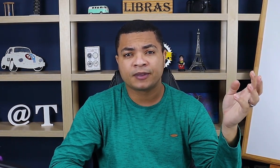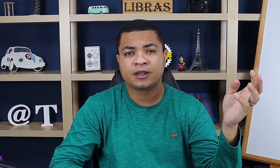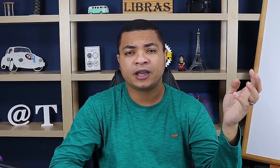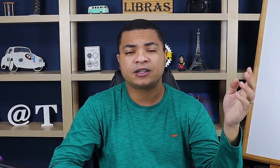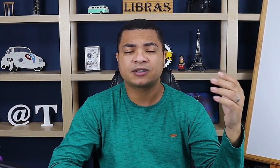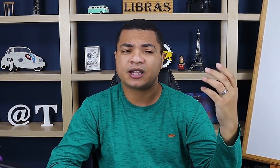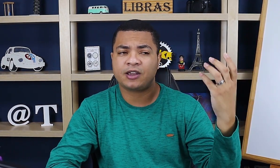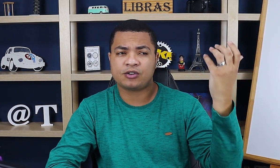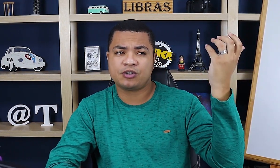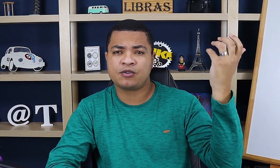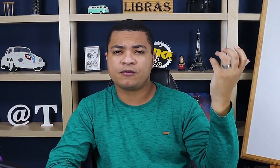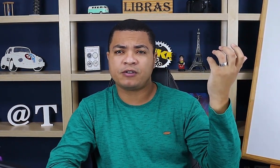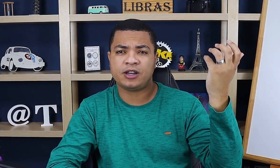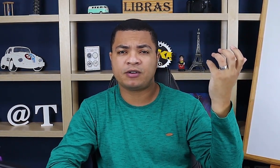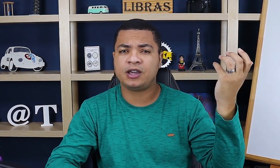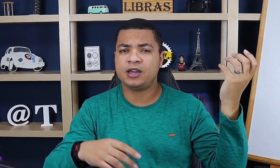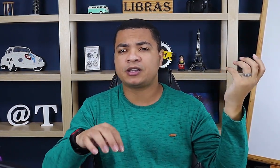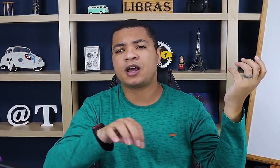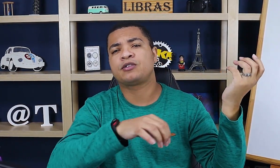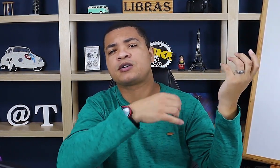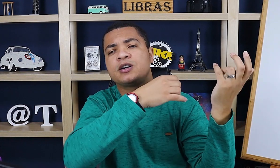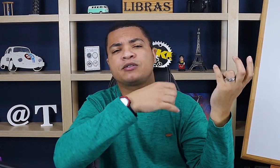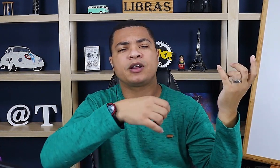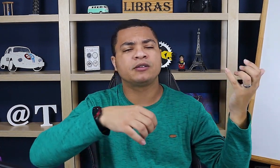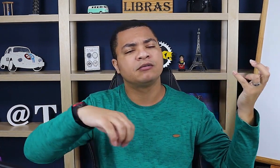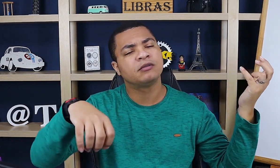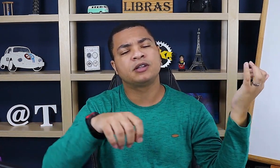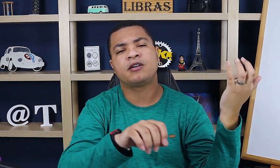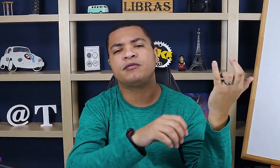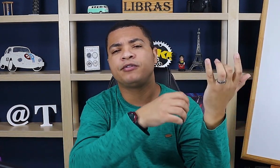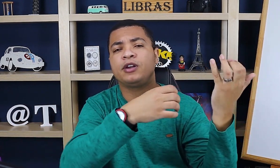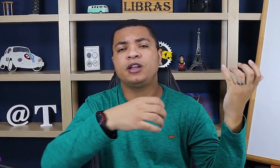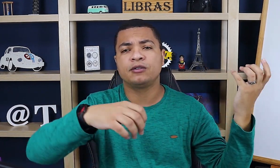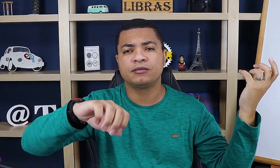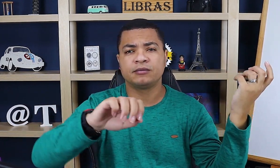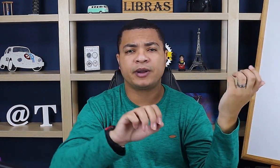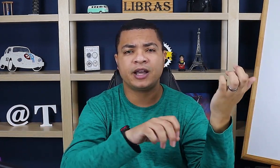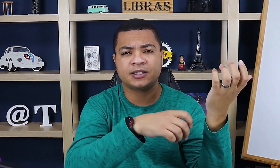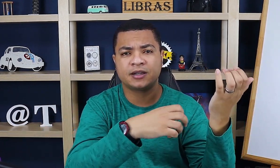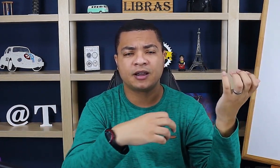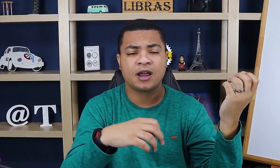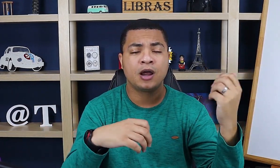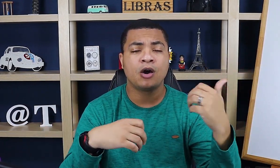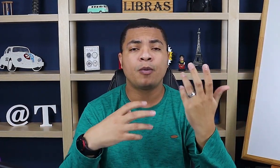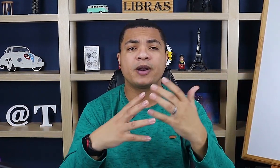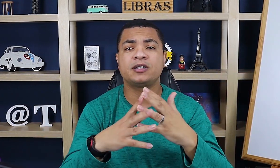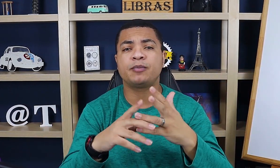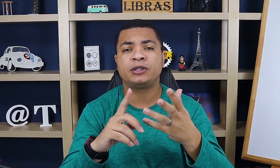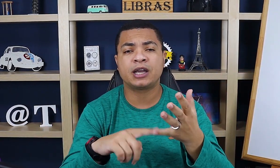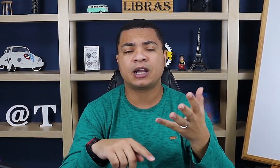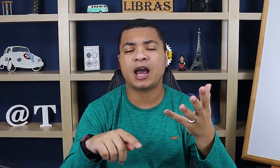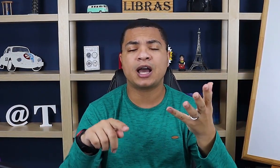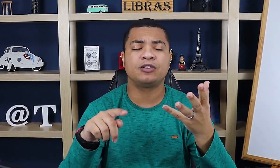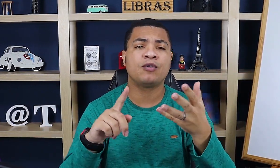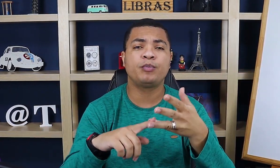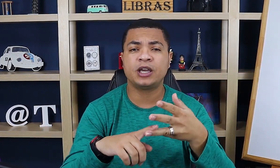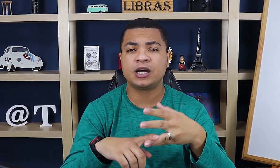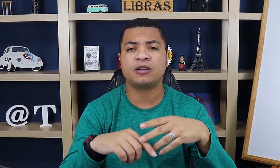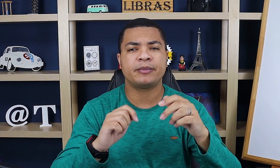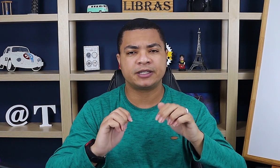Né? Então, você tá aqui, ó. Segurou o violino aqui e tá tocando, né? Então, violino. Beleza? Ou, por exemplo, teclado ou piano. A